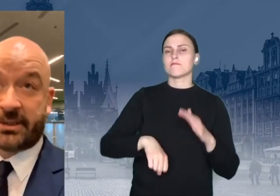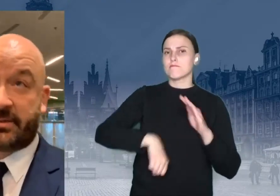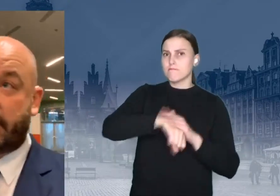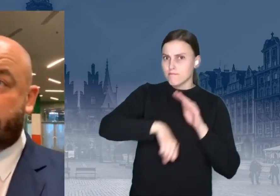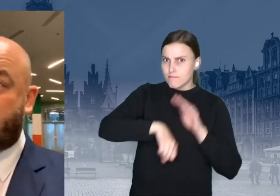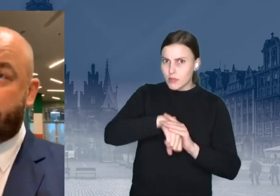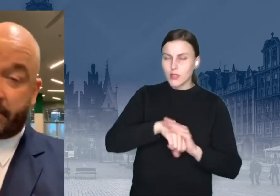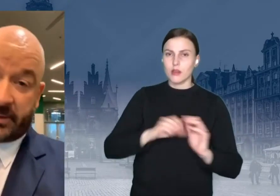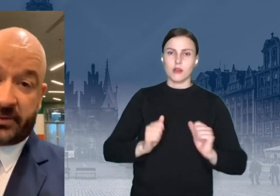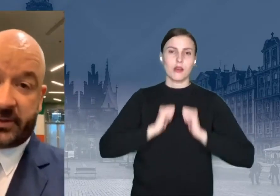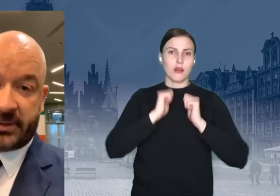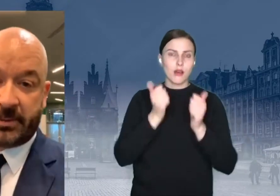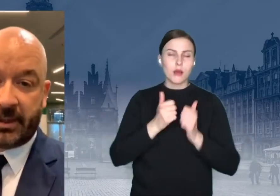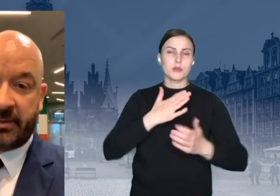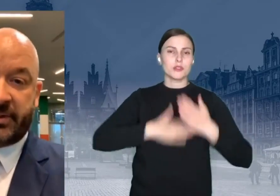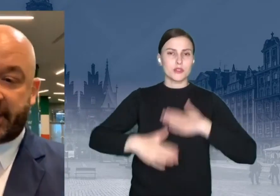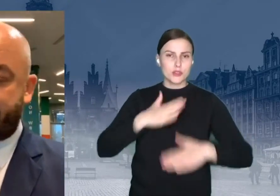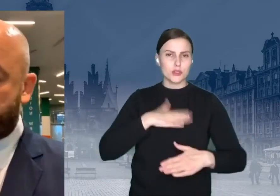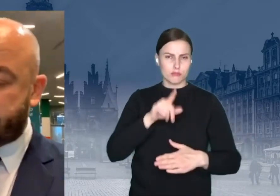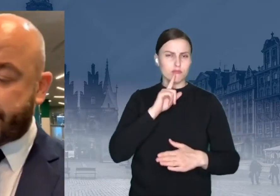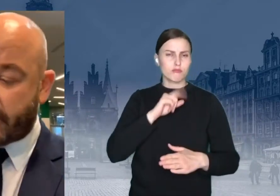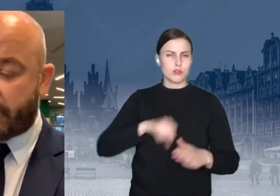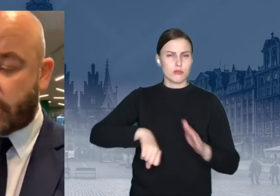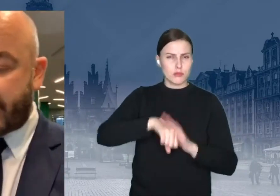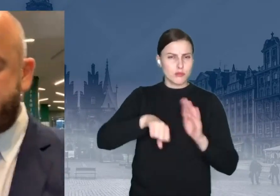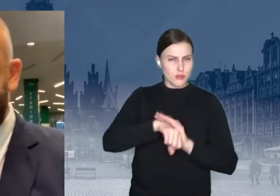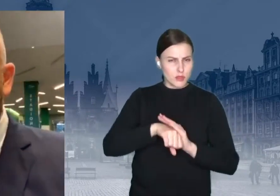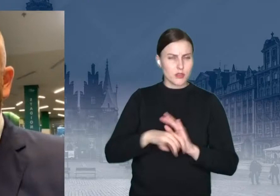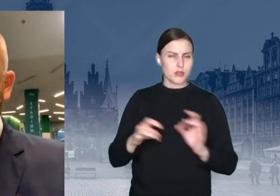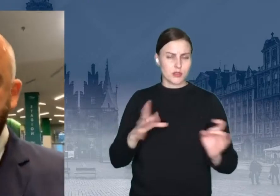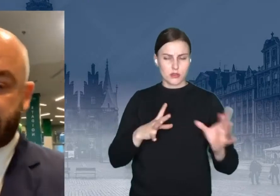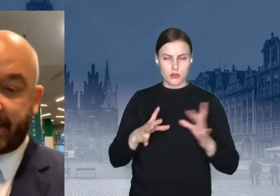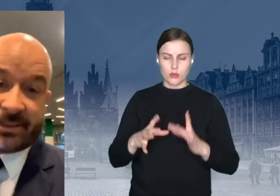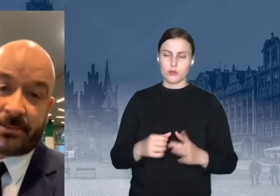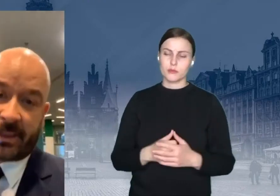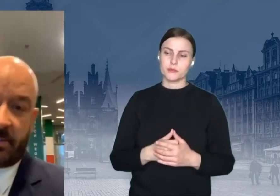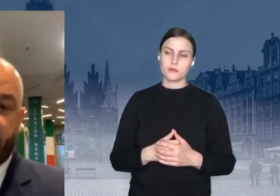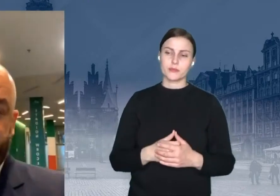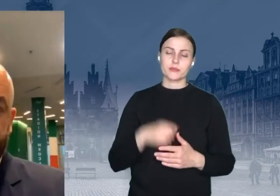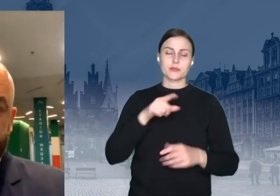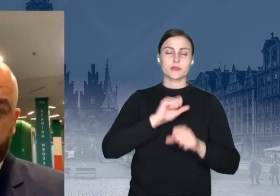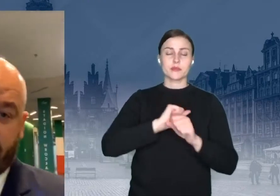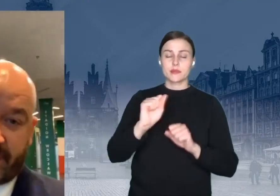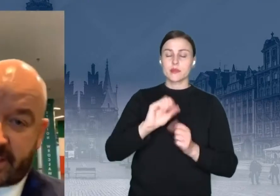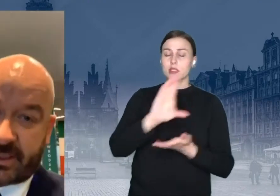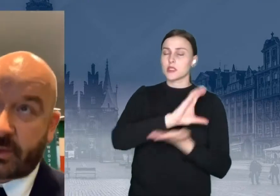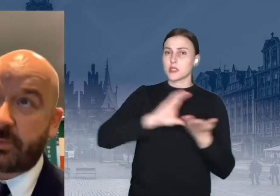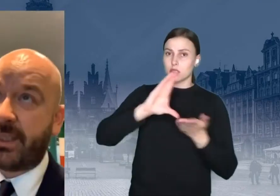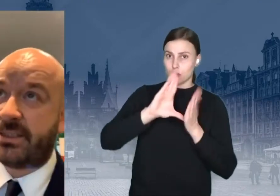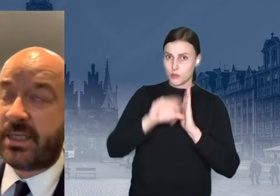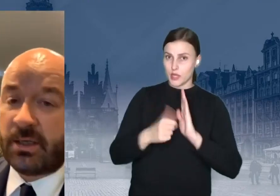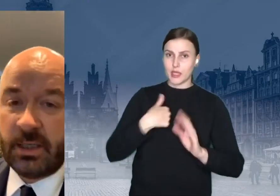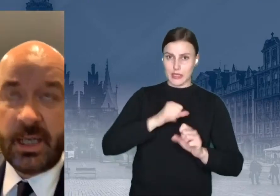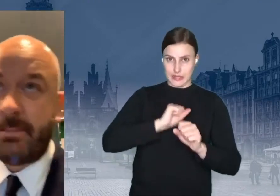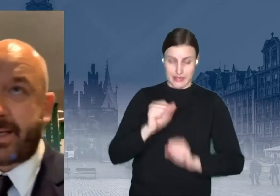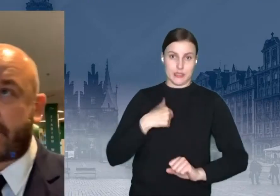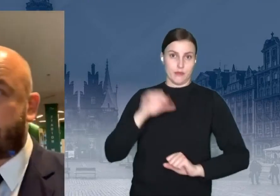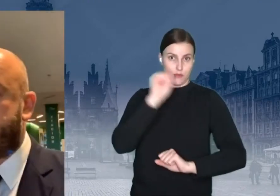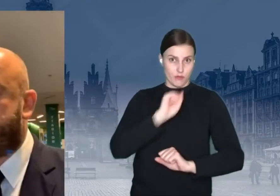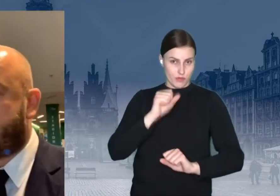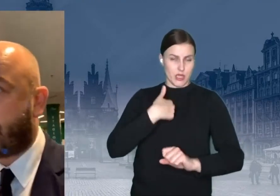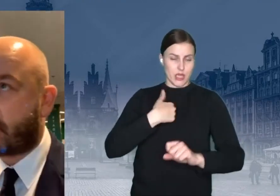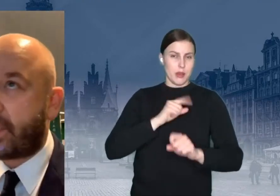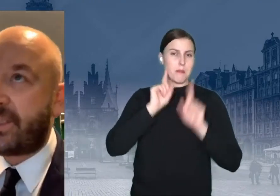cieszyć nas swoją grą, no przede wszystkim wynikami. Słuchajcie, w ogóle Stadion Miejski, ja jestem jako mieszkaniec Wrocławia ze Stadionu Miejskiego